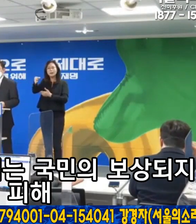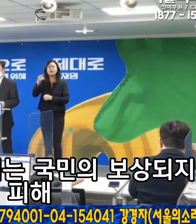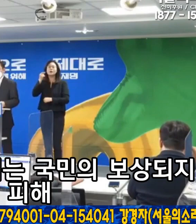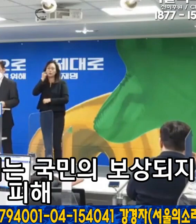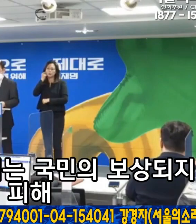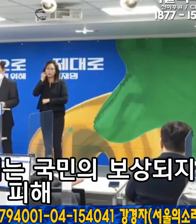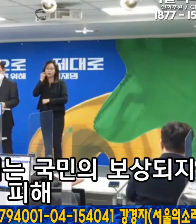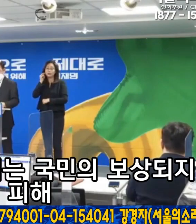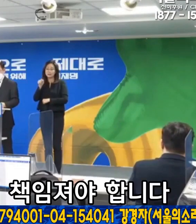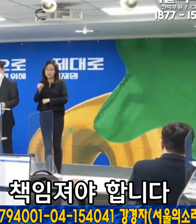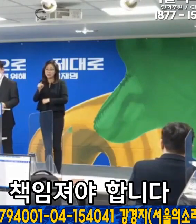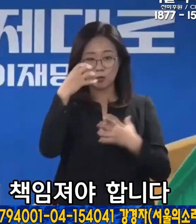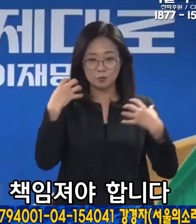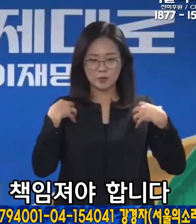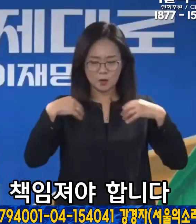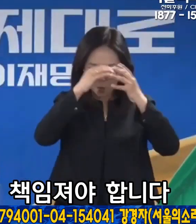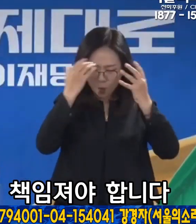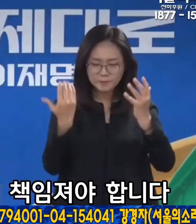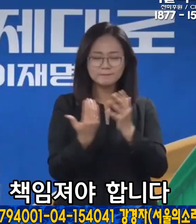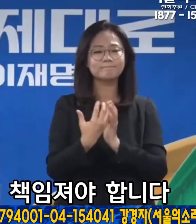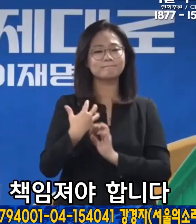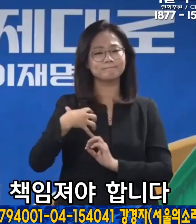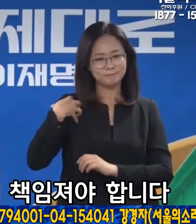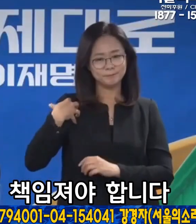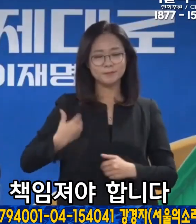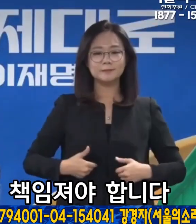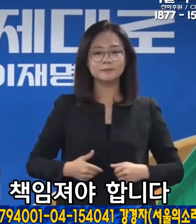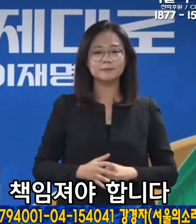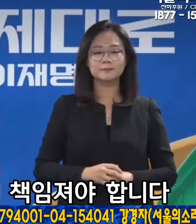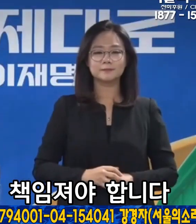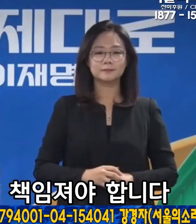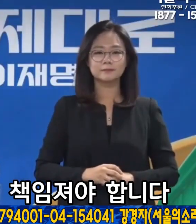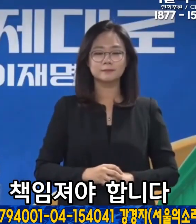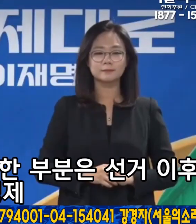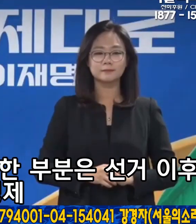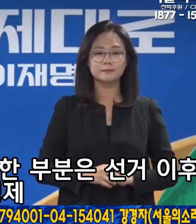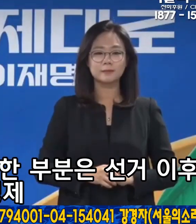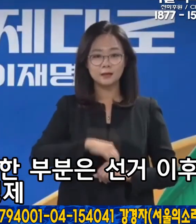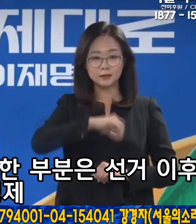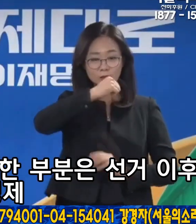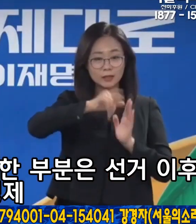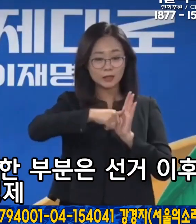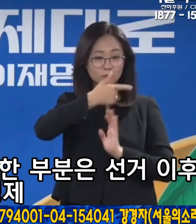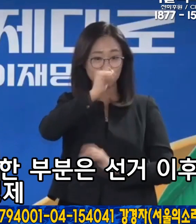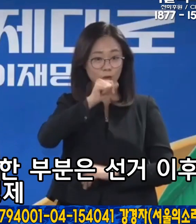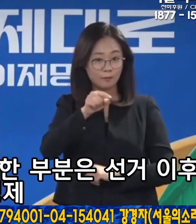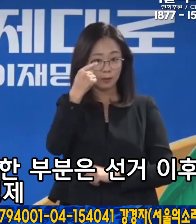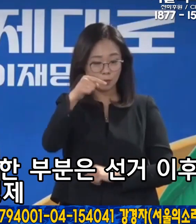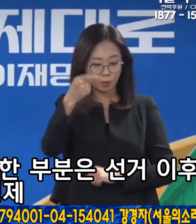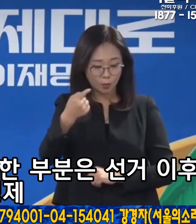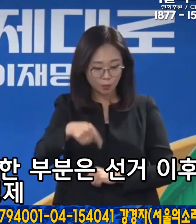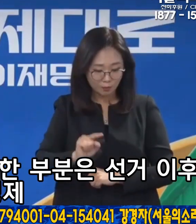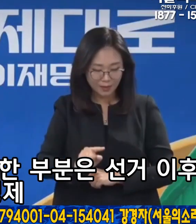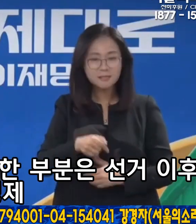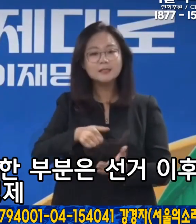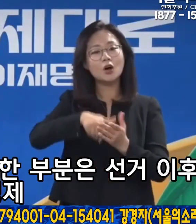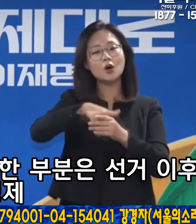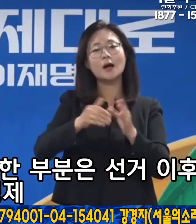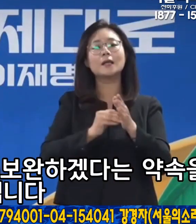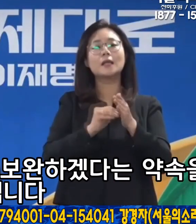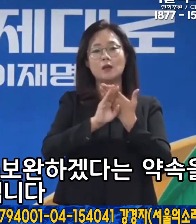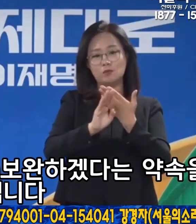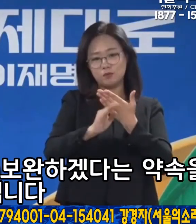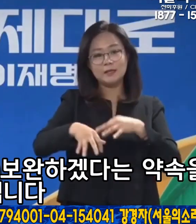못한 피해 정부가 온전하게 책임져야 합니다. 이번 추경에서 부족한 부분은 선거 이후